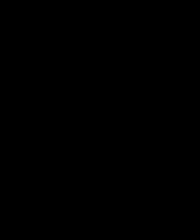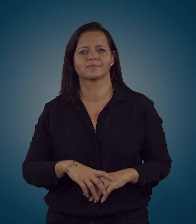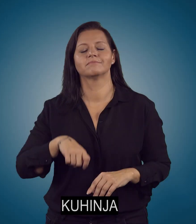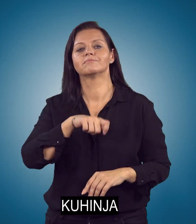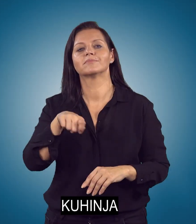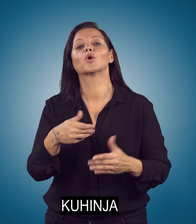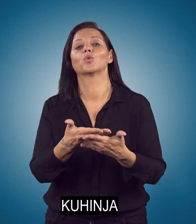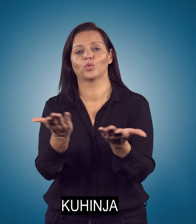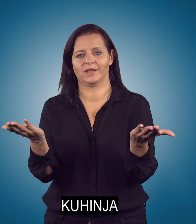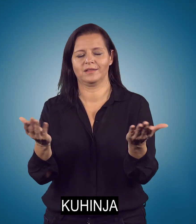Kuhinja